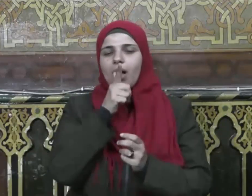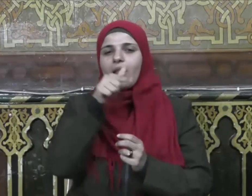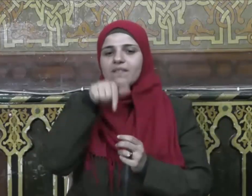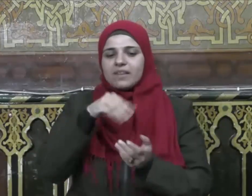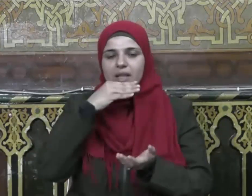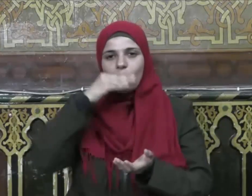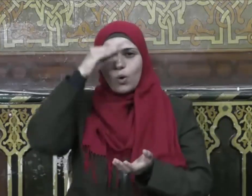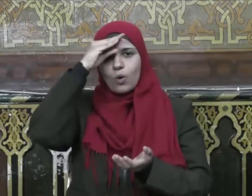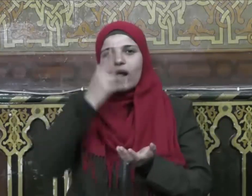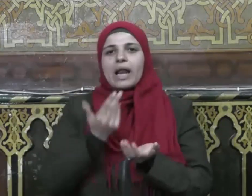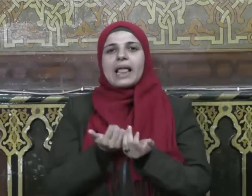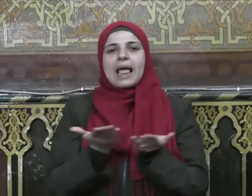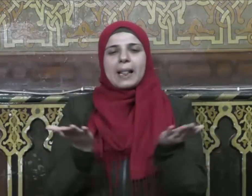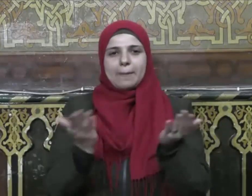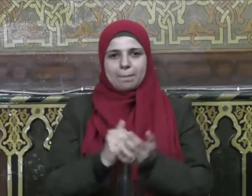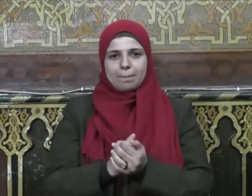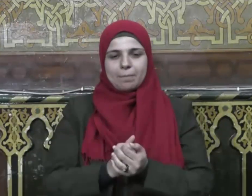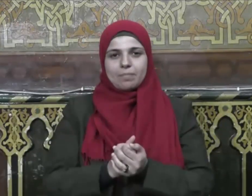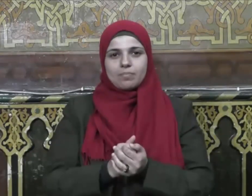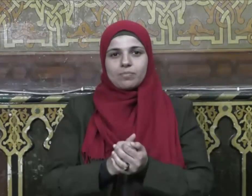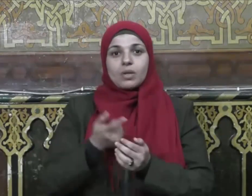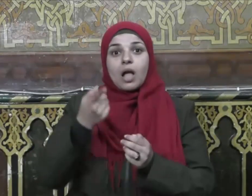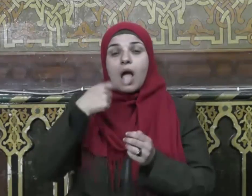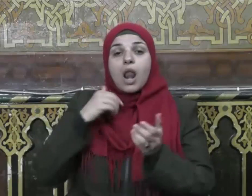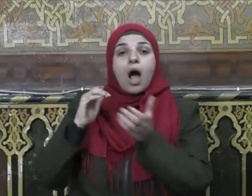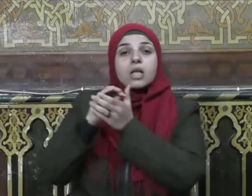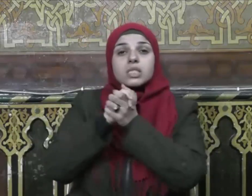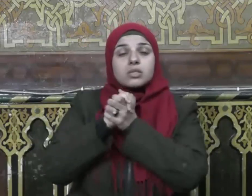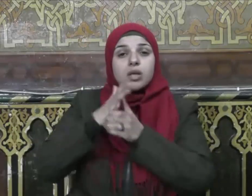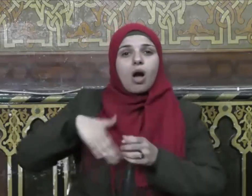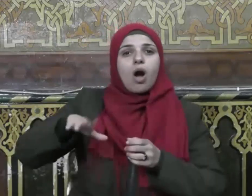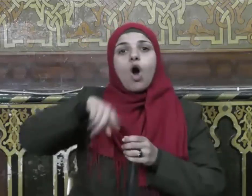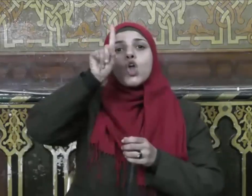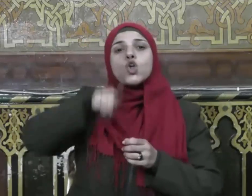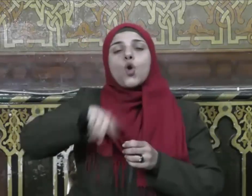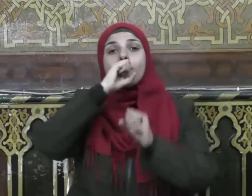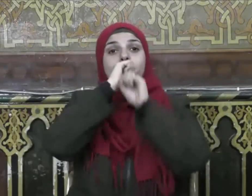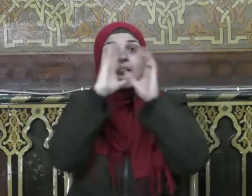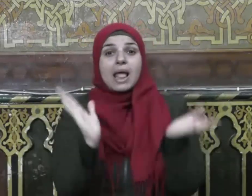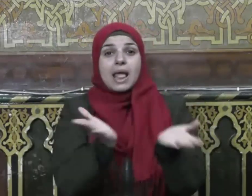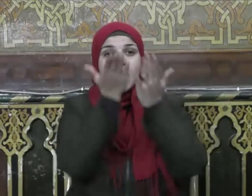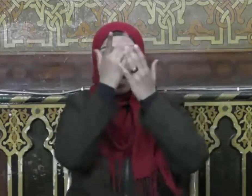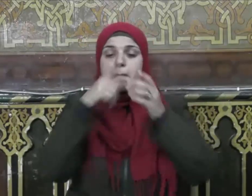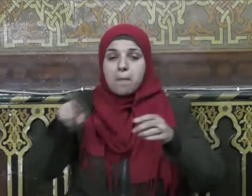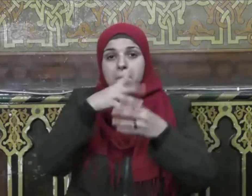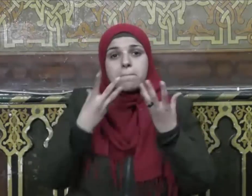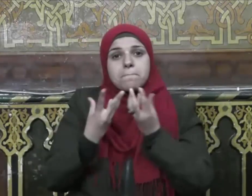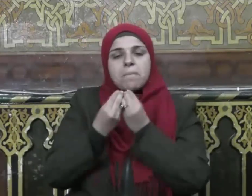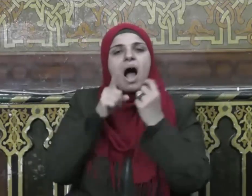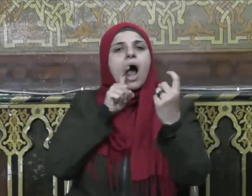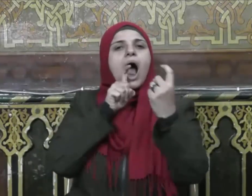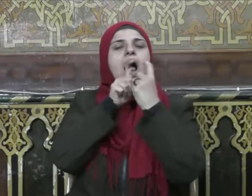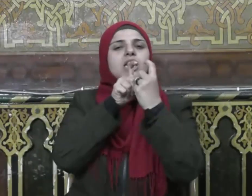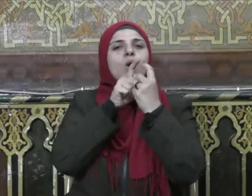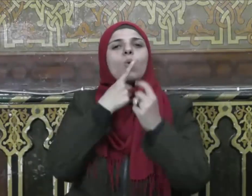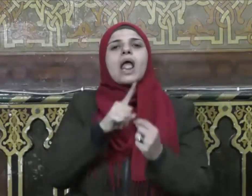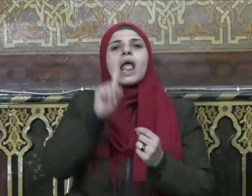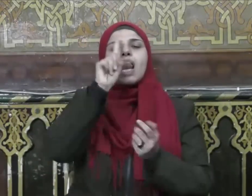كتابه الكريم الأخلاء يومئذ بعضهم لبعض عدو إلا المتقين